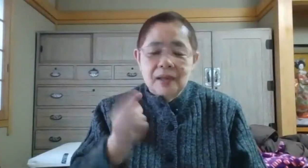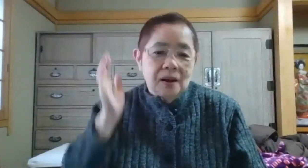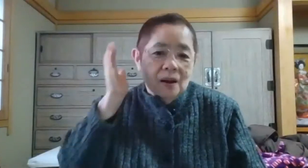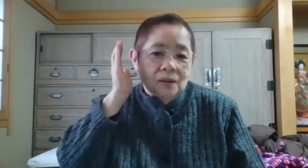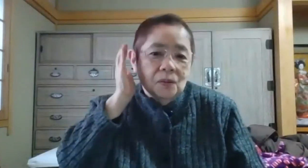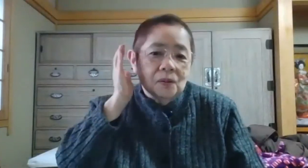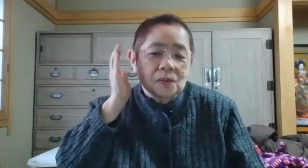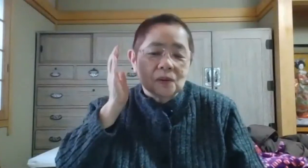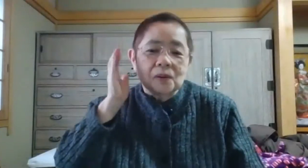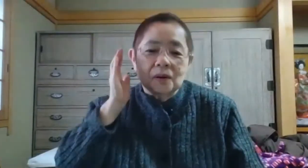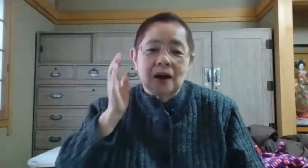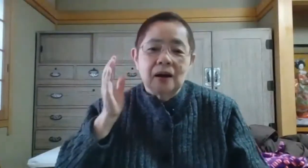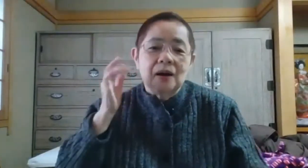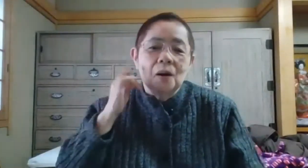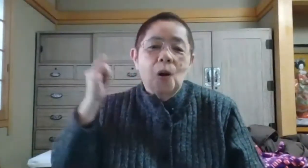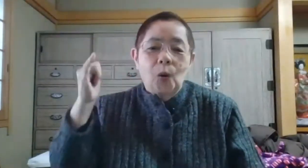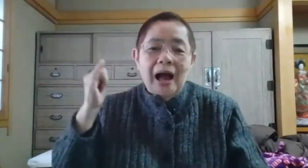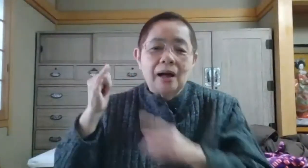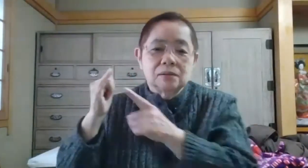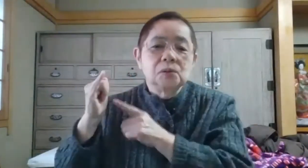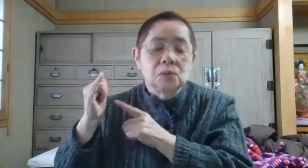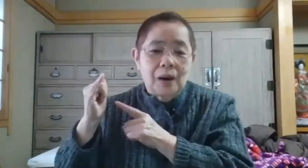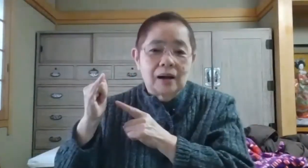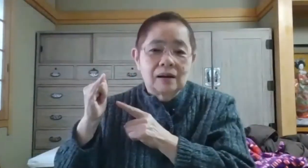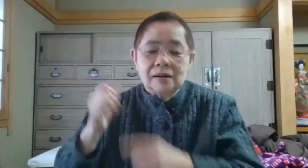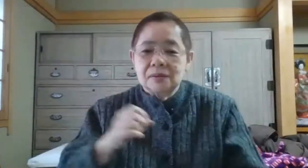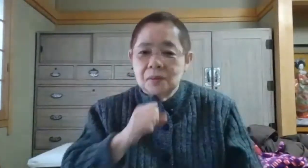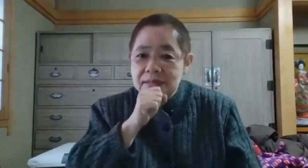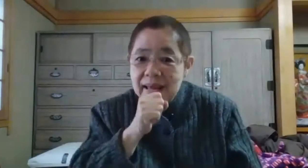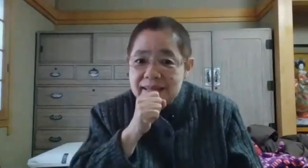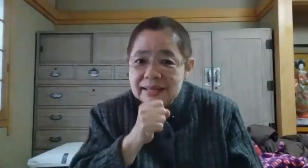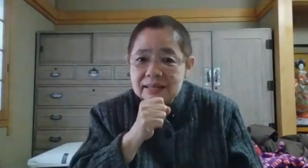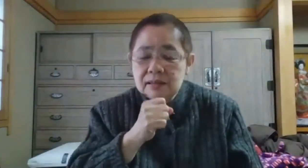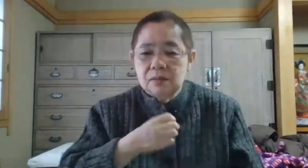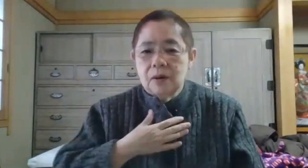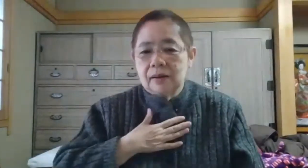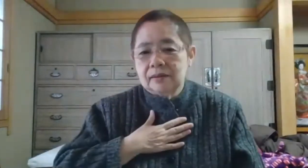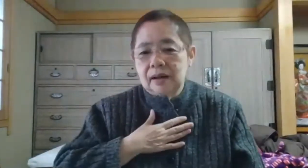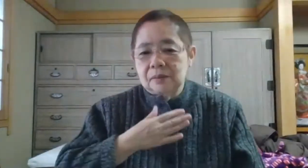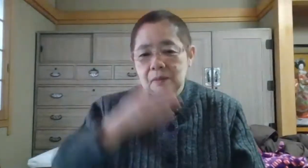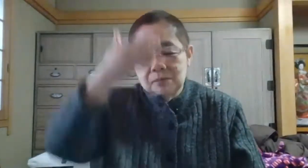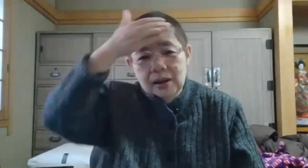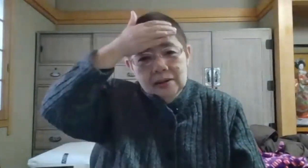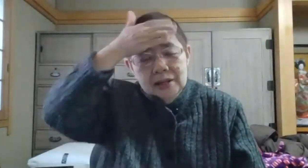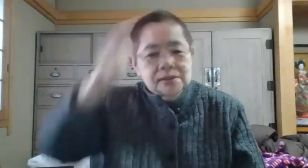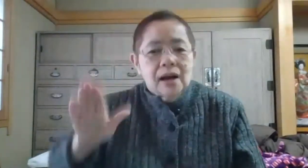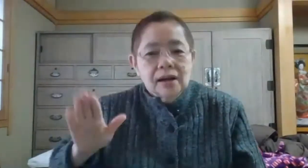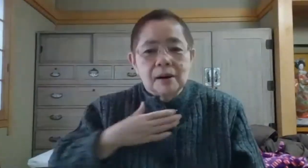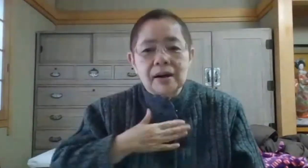老の親というのはその咳とか熱があれば分か